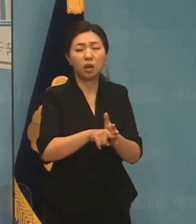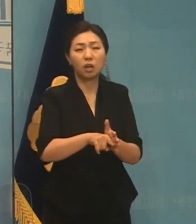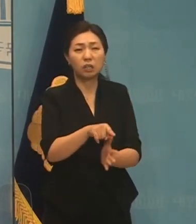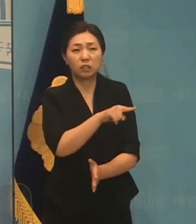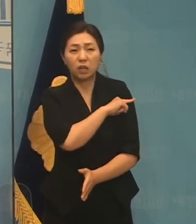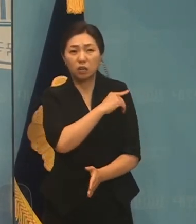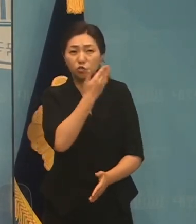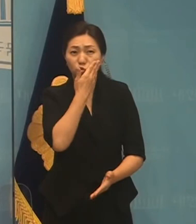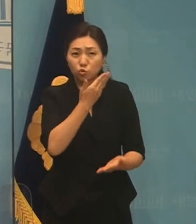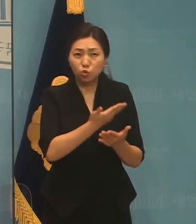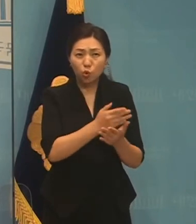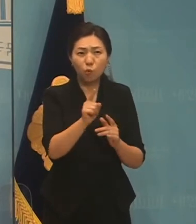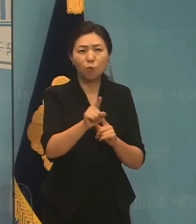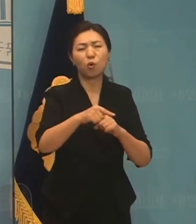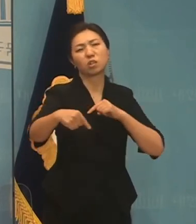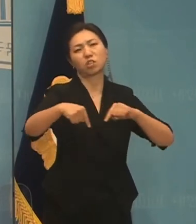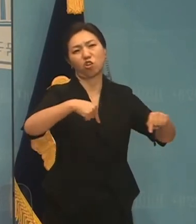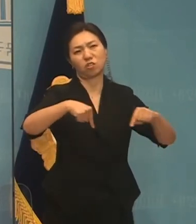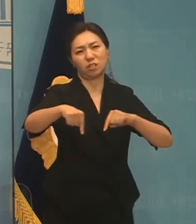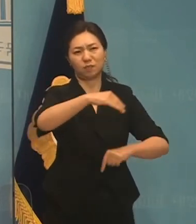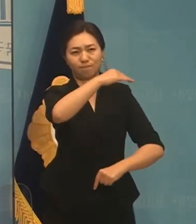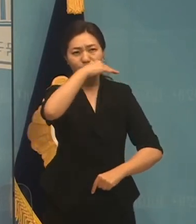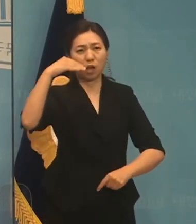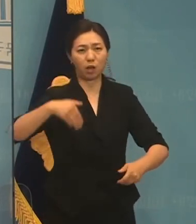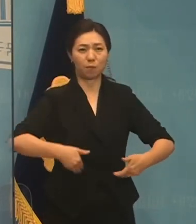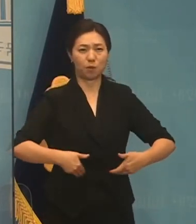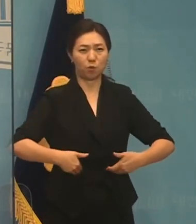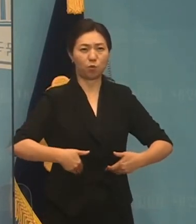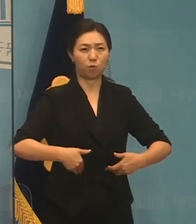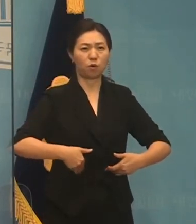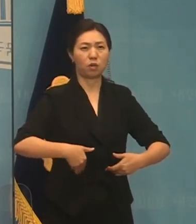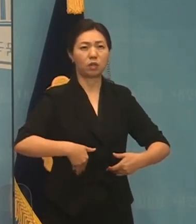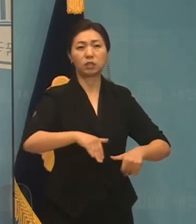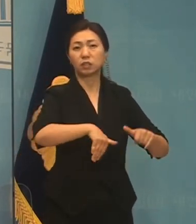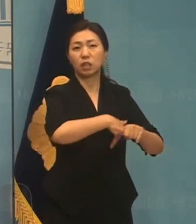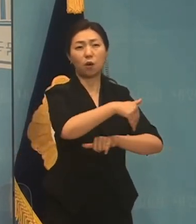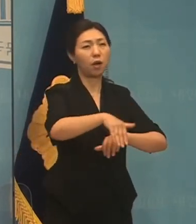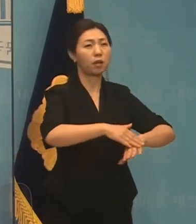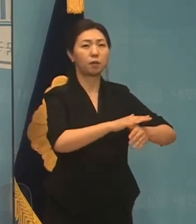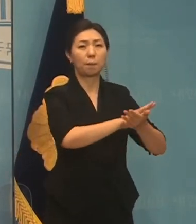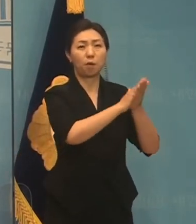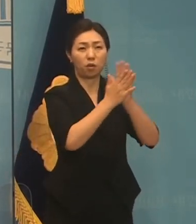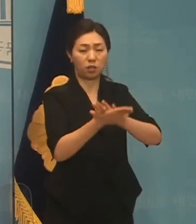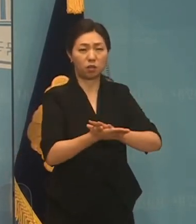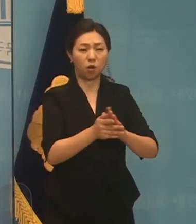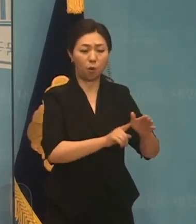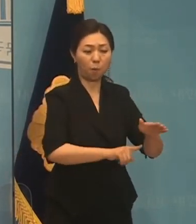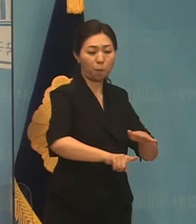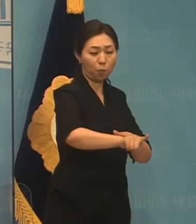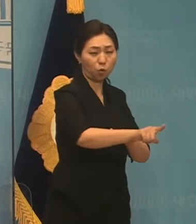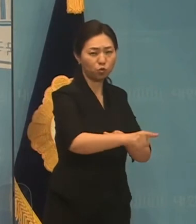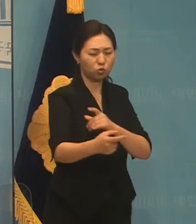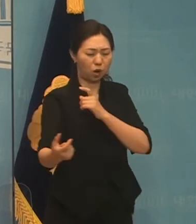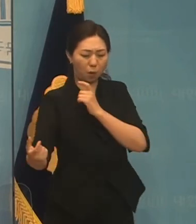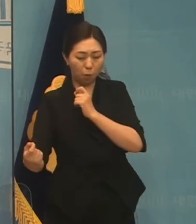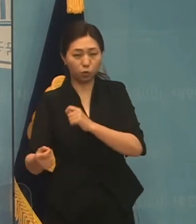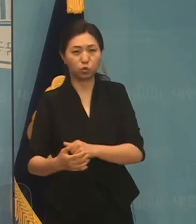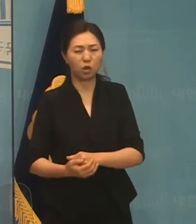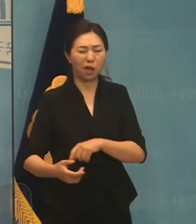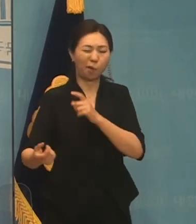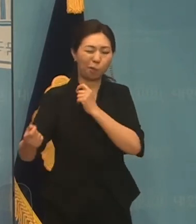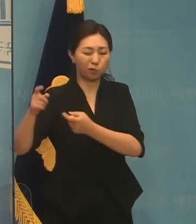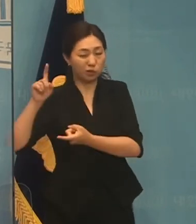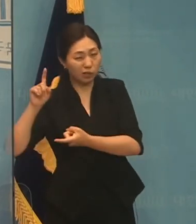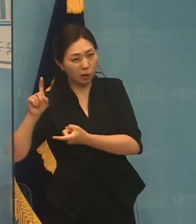서야 합니다. 시대가 바뀌었습니다. 보수와 증거 모두 수구 보수, 수구